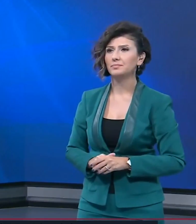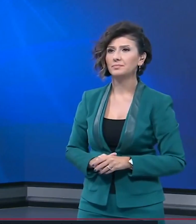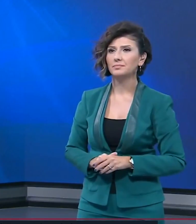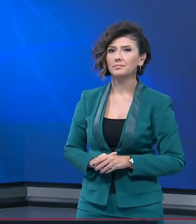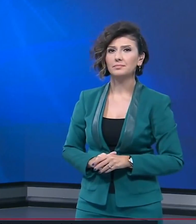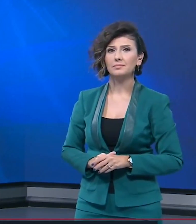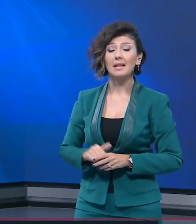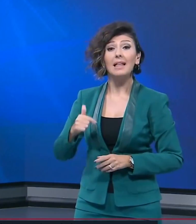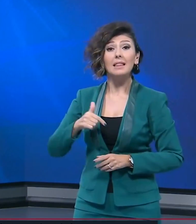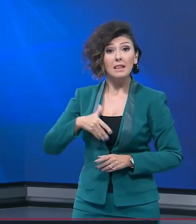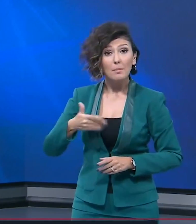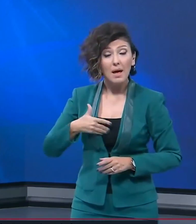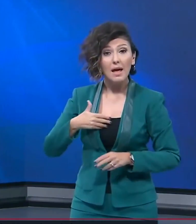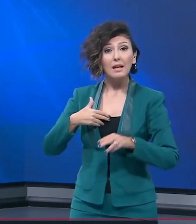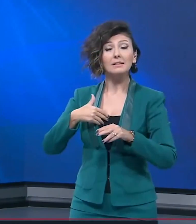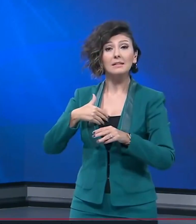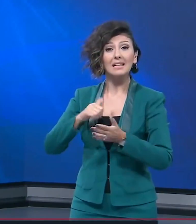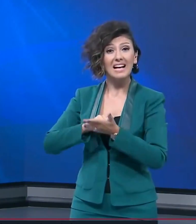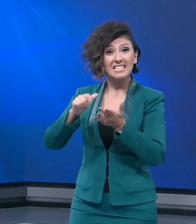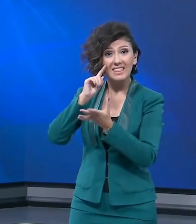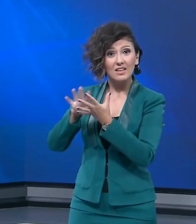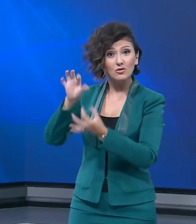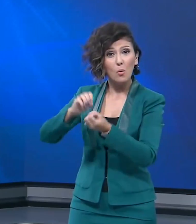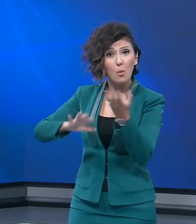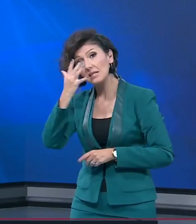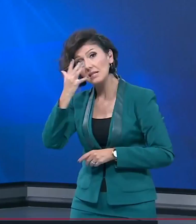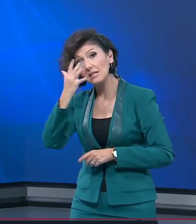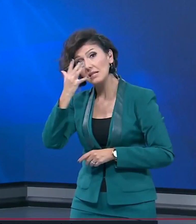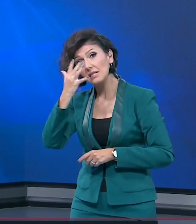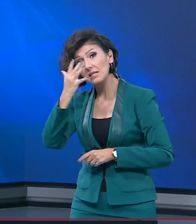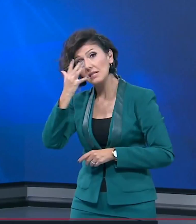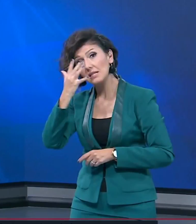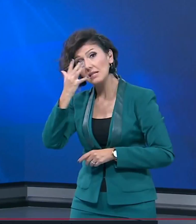Temennimiz Kaşıkçı olayındaki sis perdesini